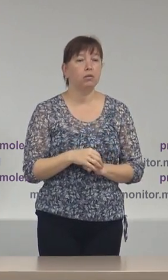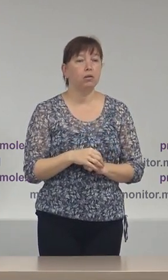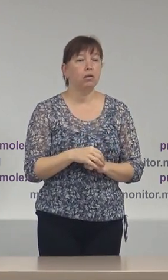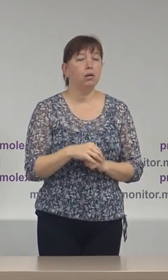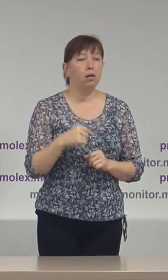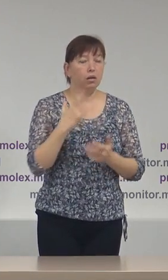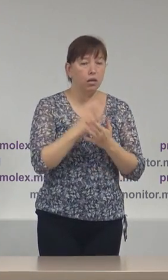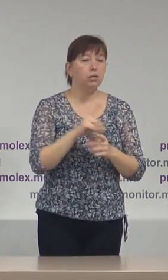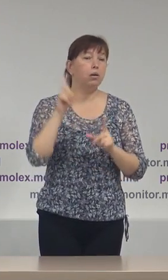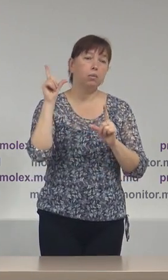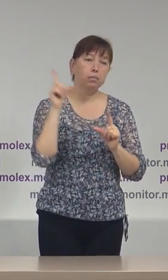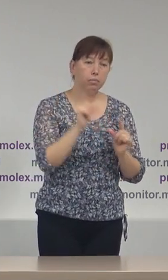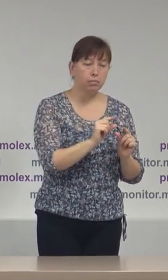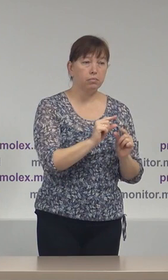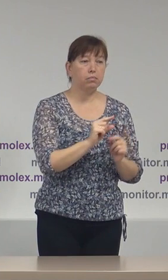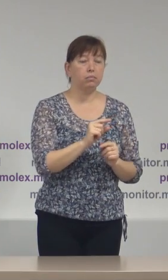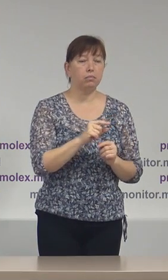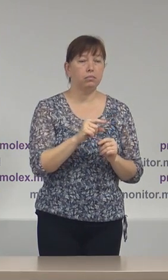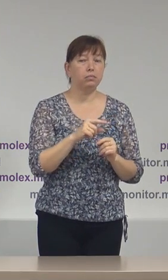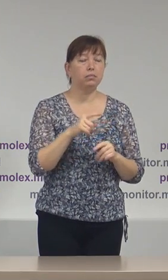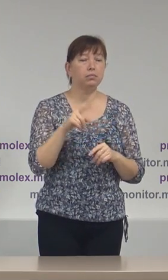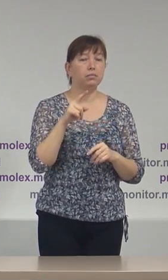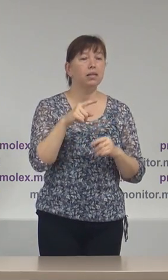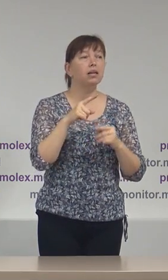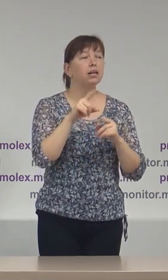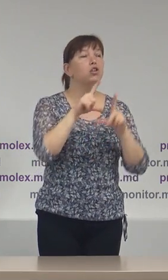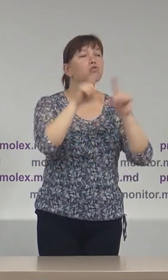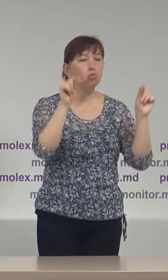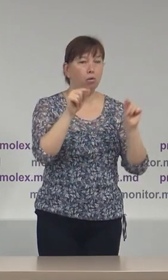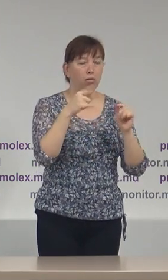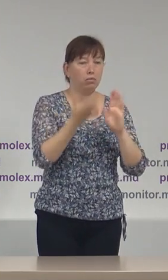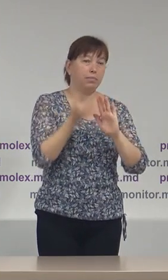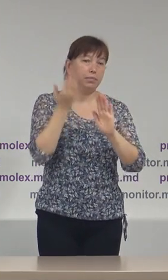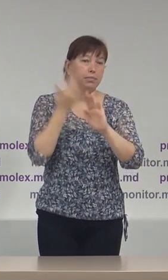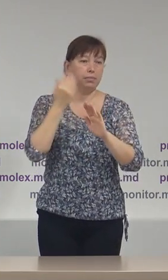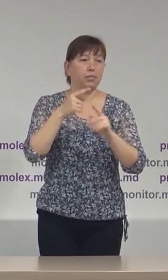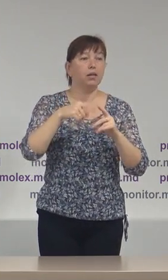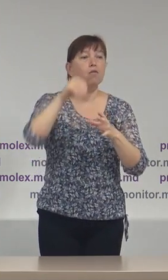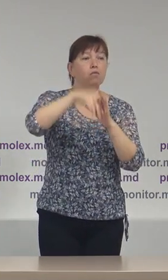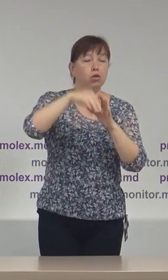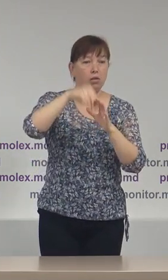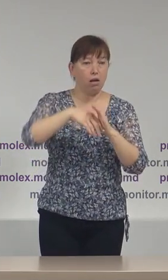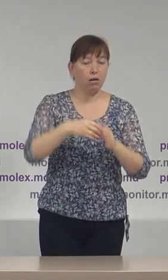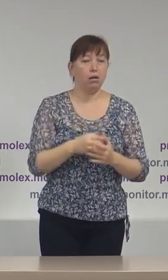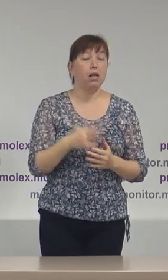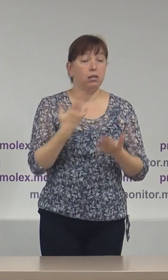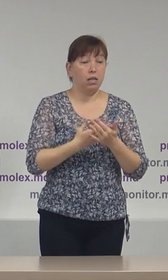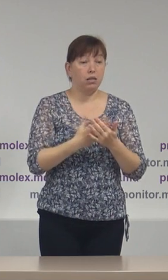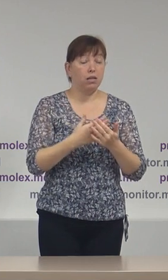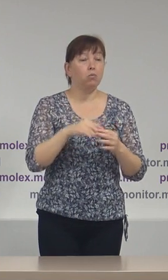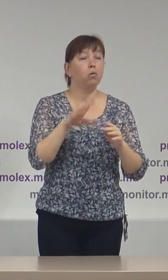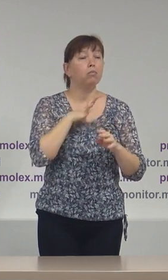descreștere a numărului de secții de votare împlăsate în instituțiile școlare și preșcolare. Dacă, spre exemplu, în scurtinul